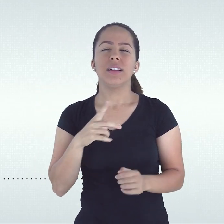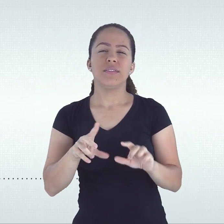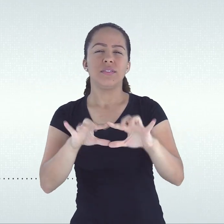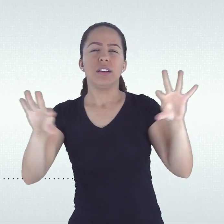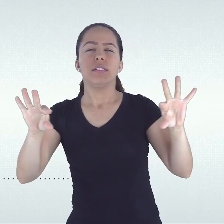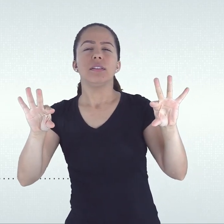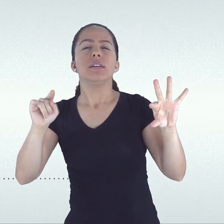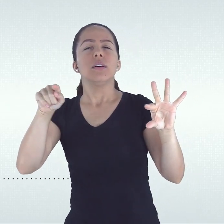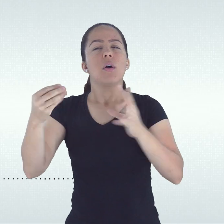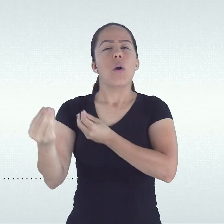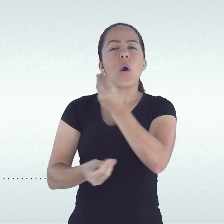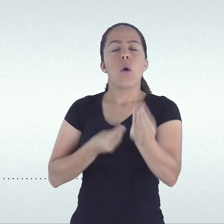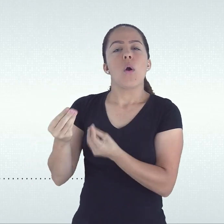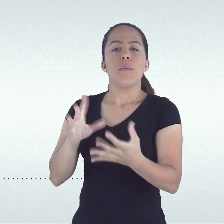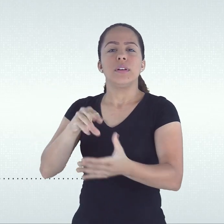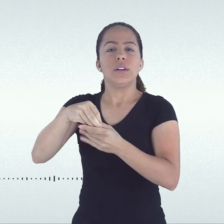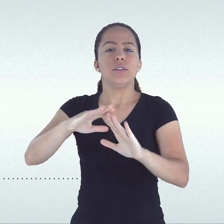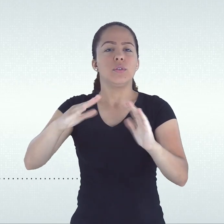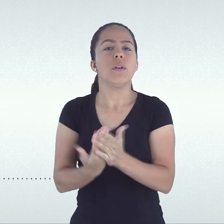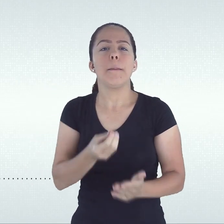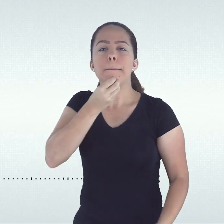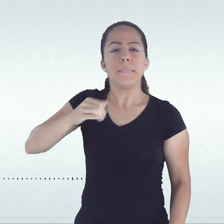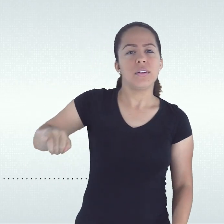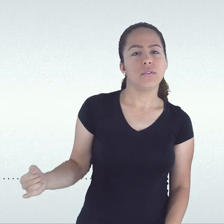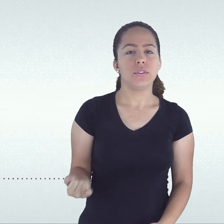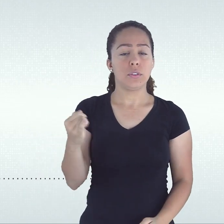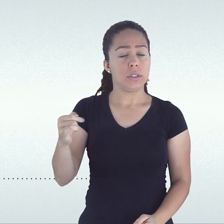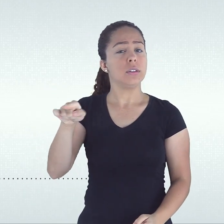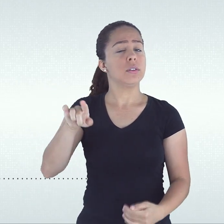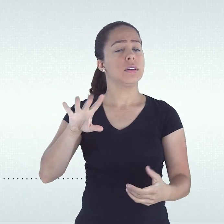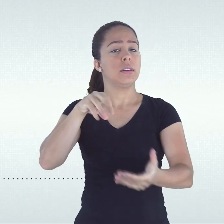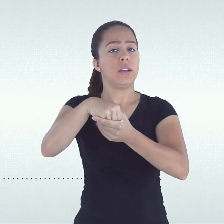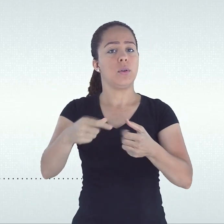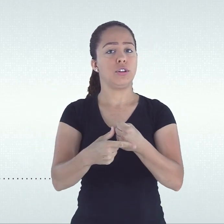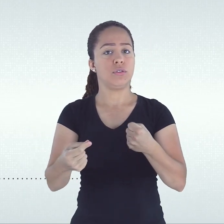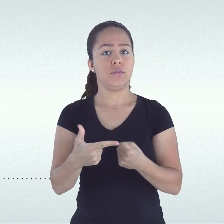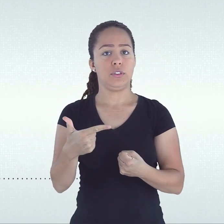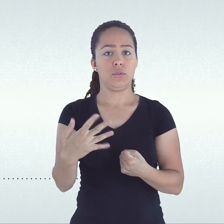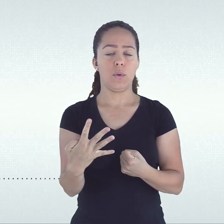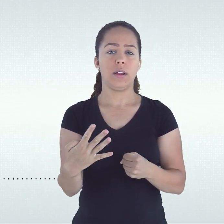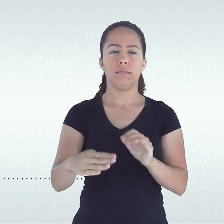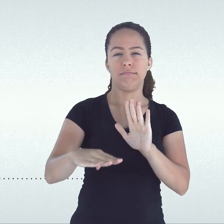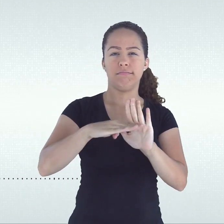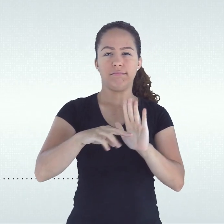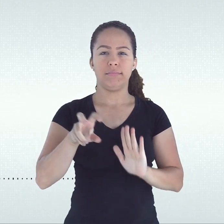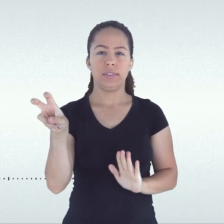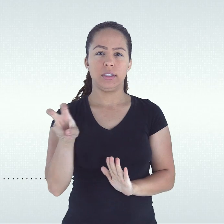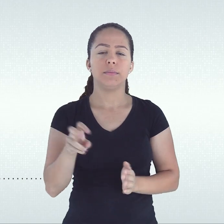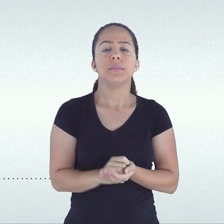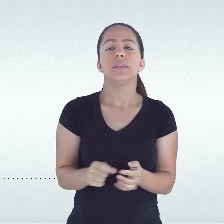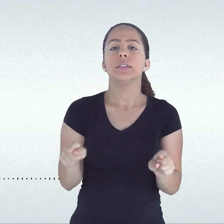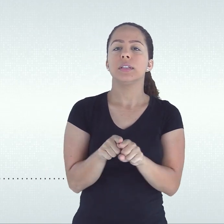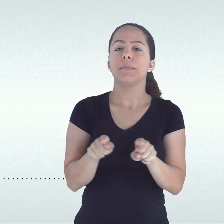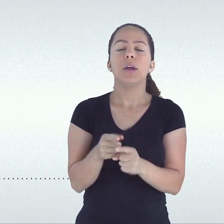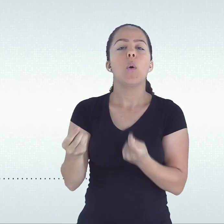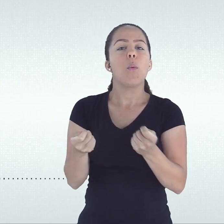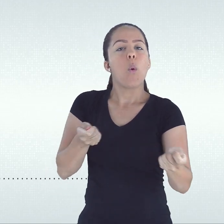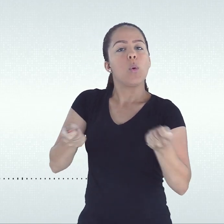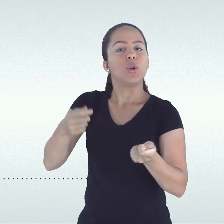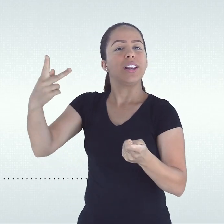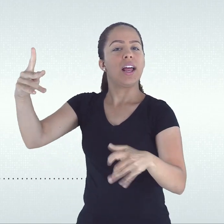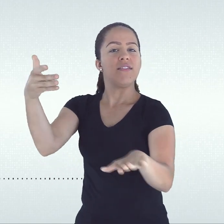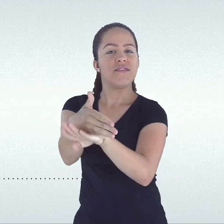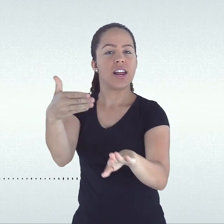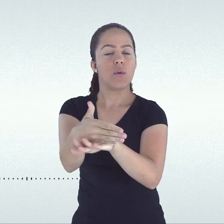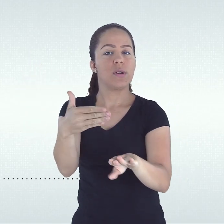controle de frequência, artigo 24, parágrafo 6º. Ante o cenário, não cabe,